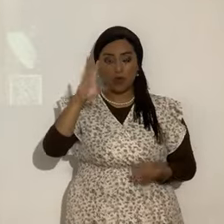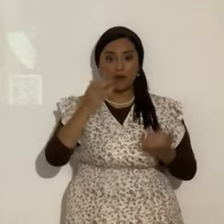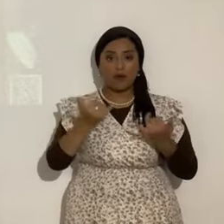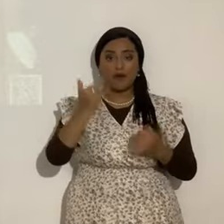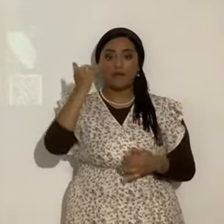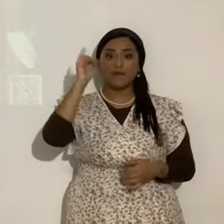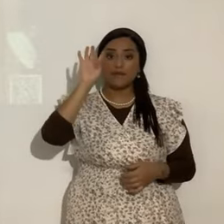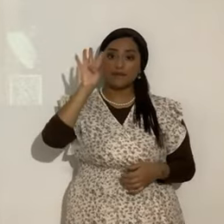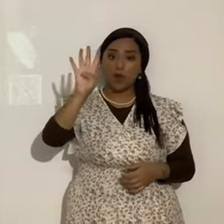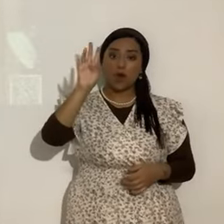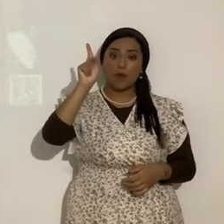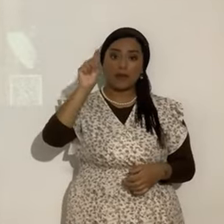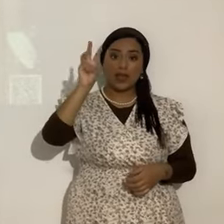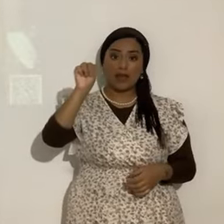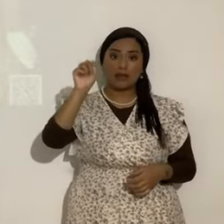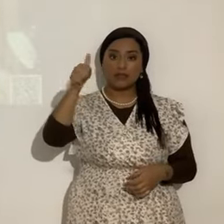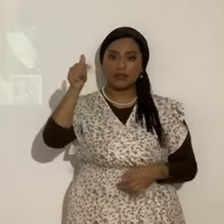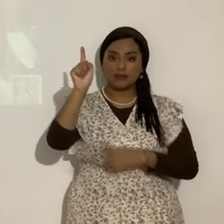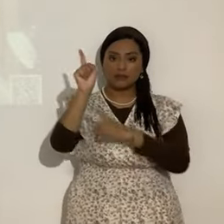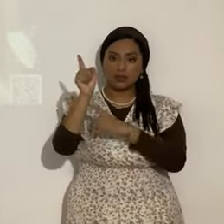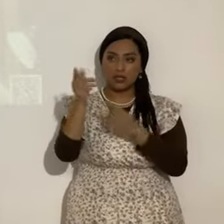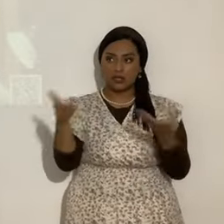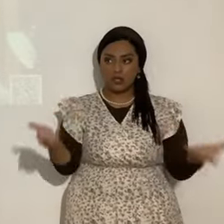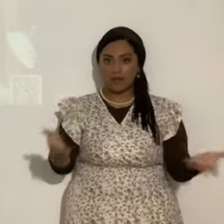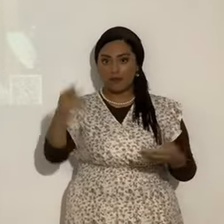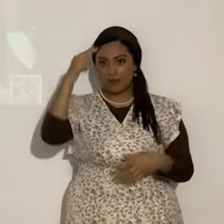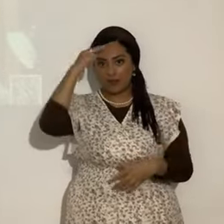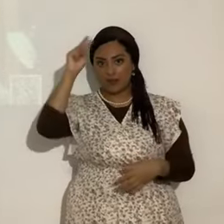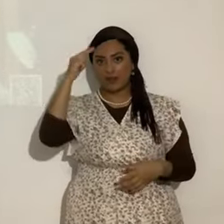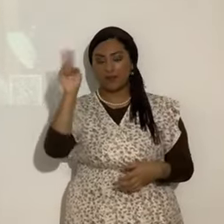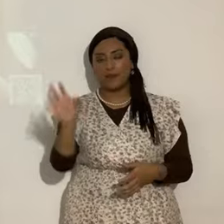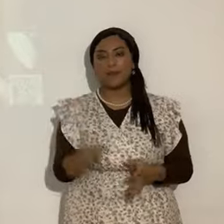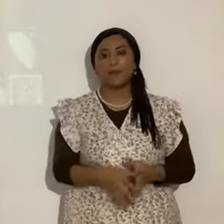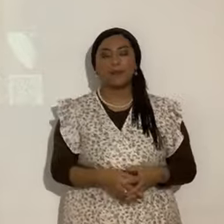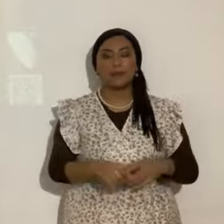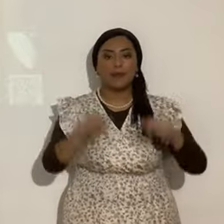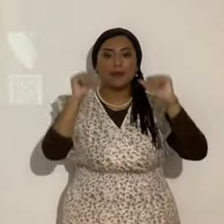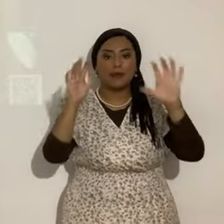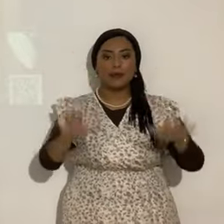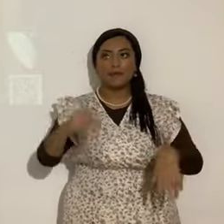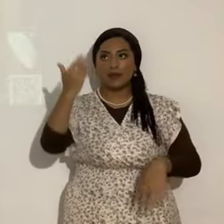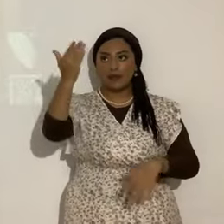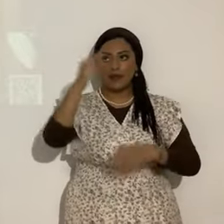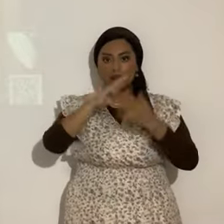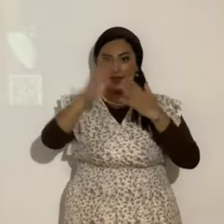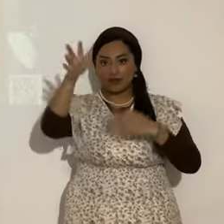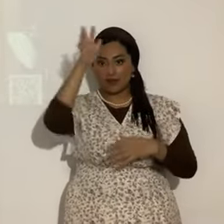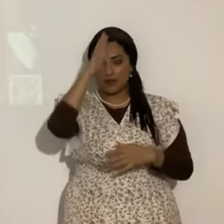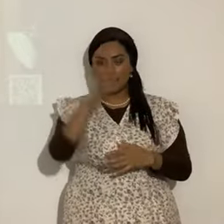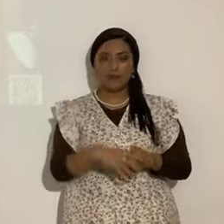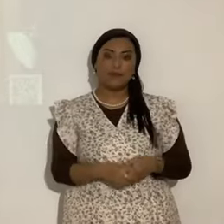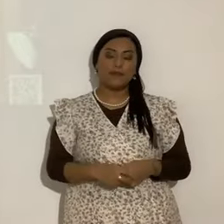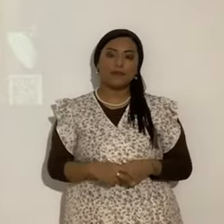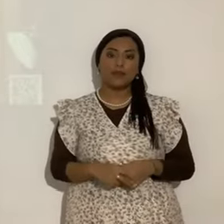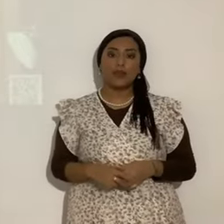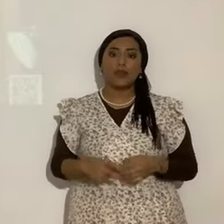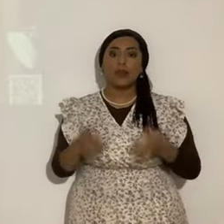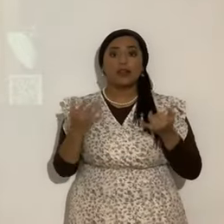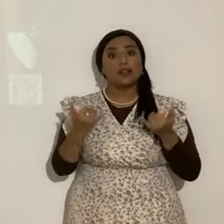cuatro de la tarde. Con diez minutos. el centro de México. Bendito es el abacados. Vamos. A